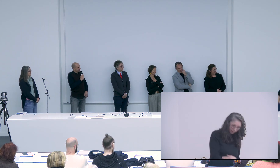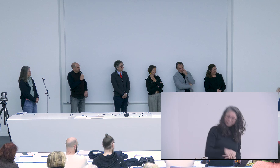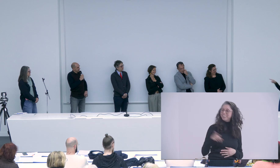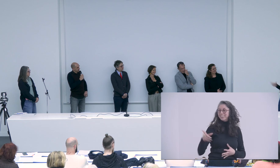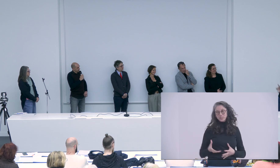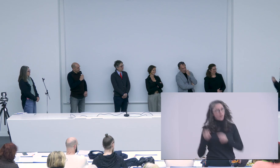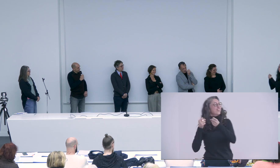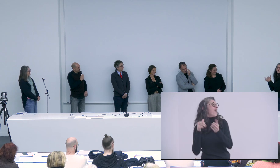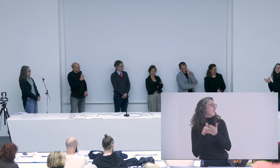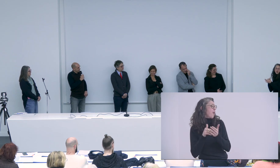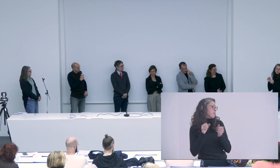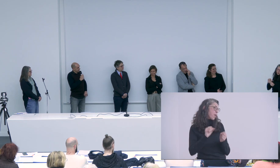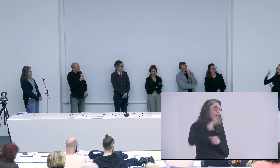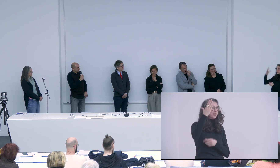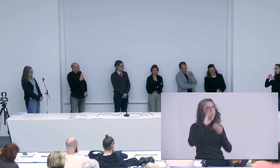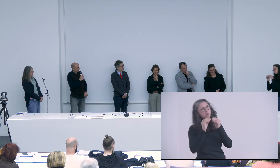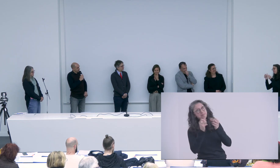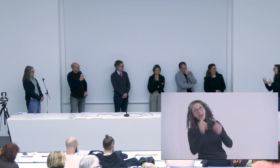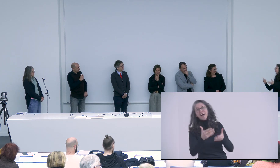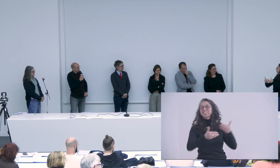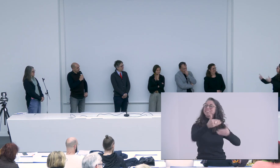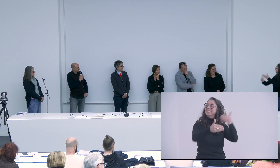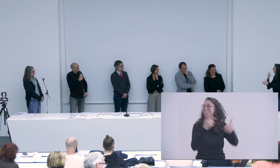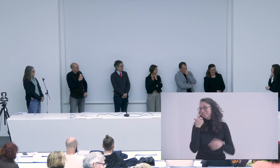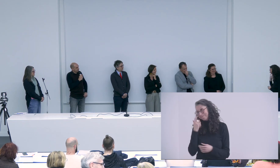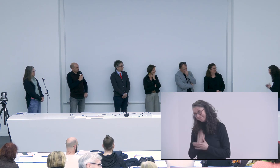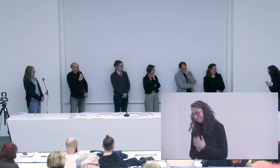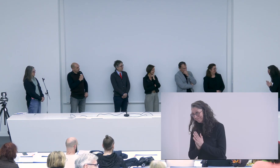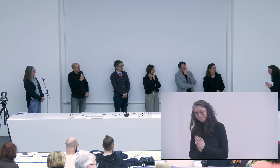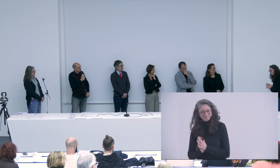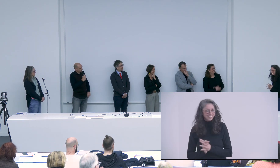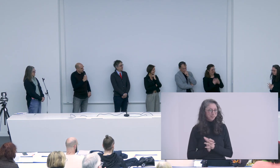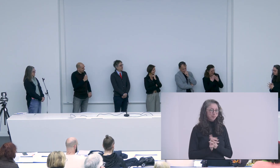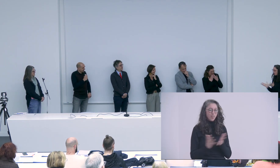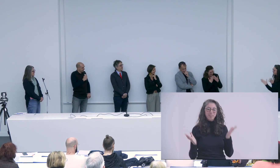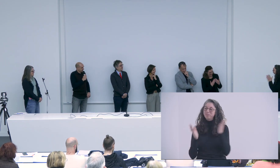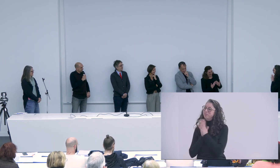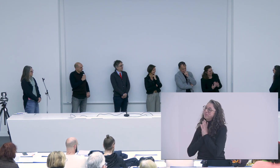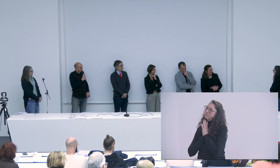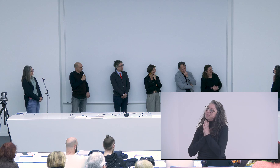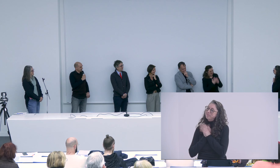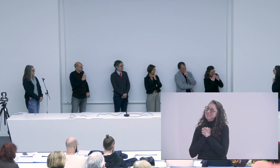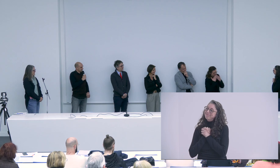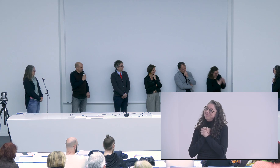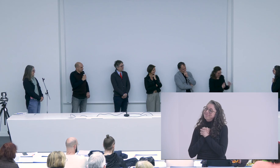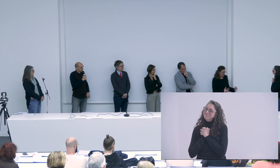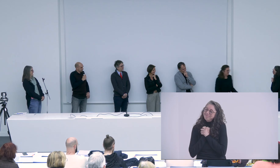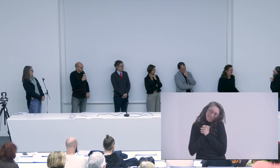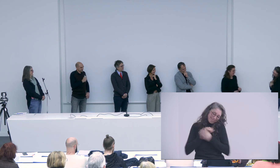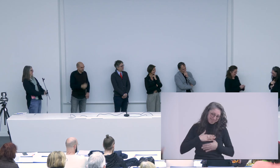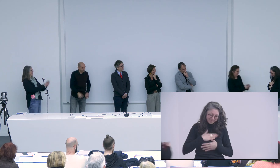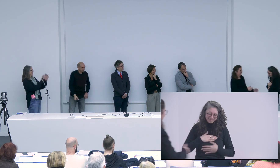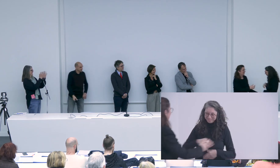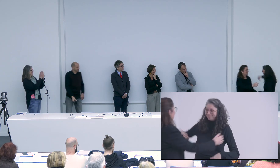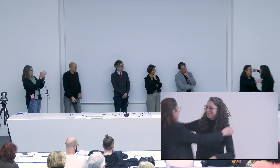et c'est vrai que je sais que voilà tu seras toujours là pour me sauver et merci merci pour tout ça